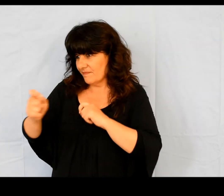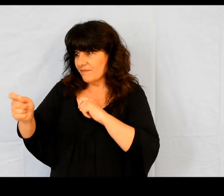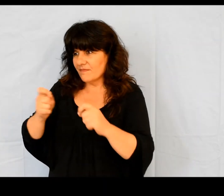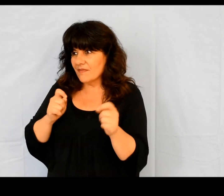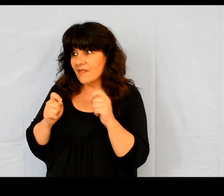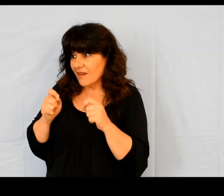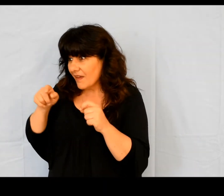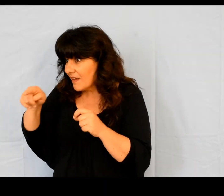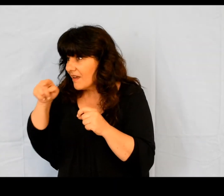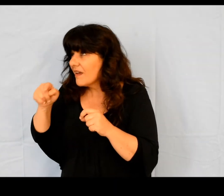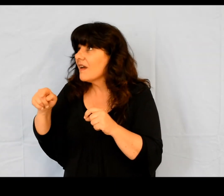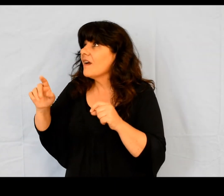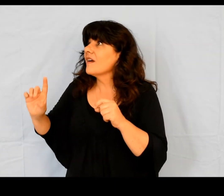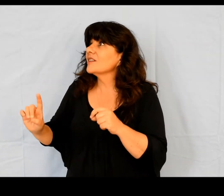rester attachés à la grâce de Dieu.